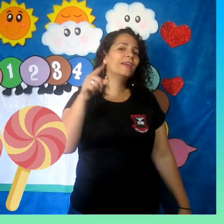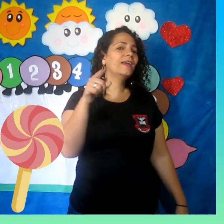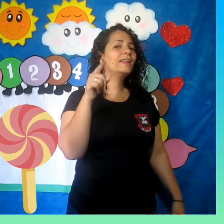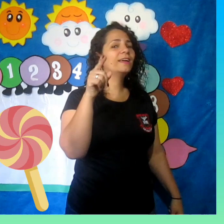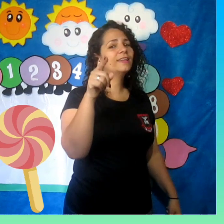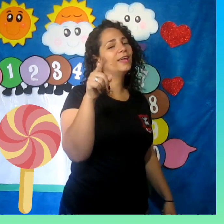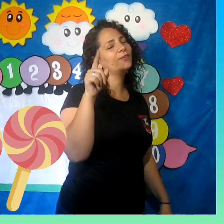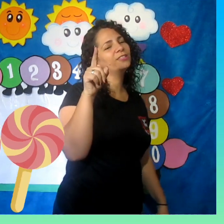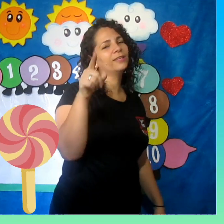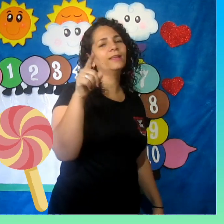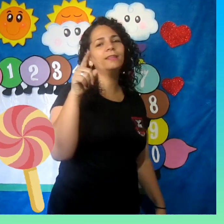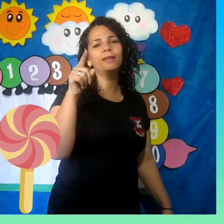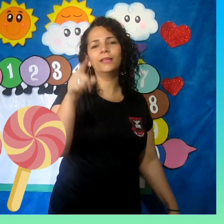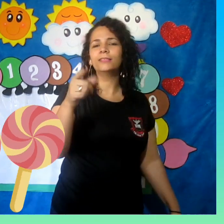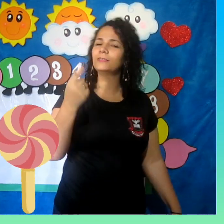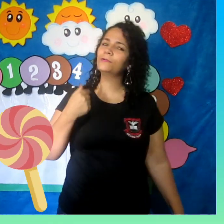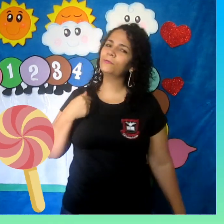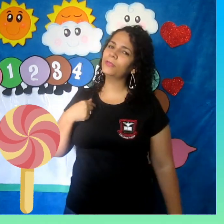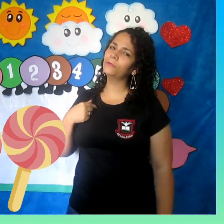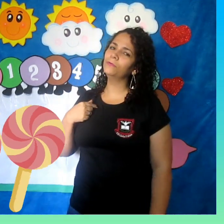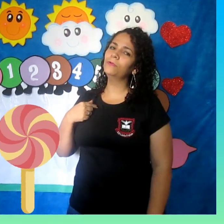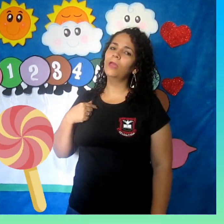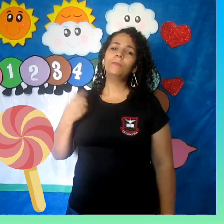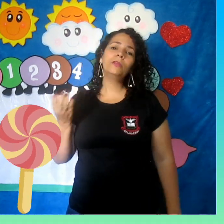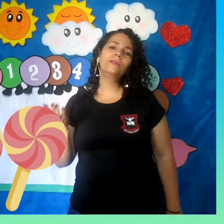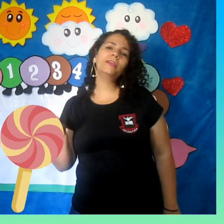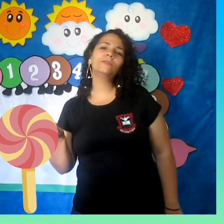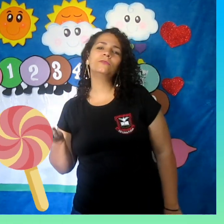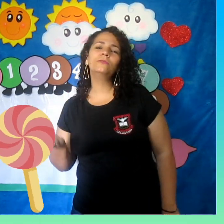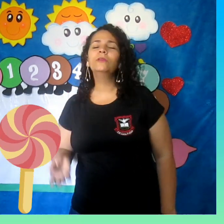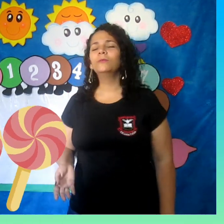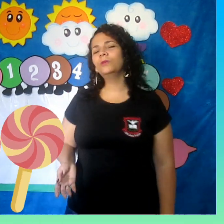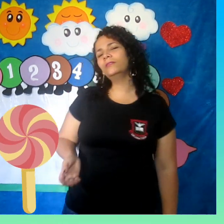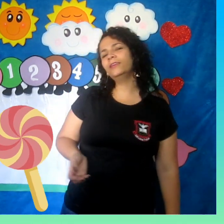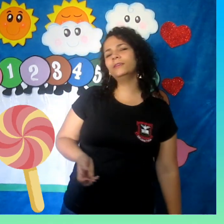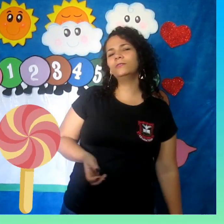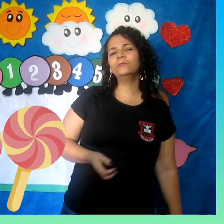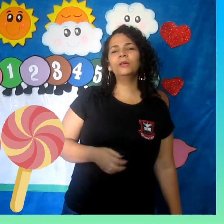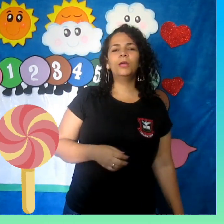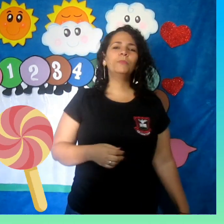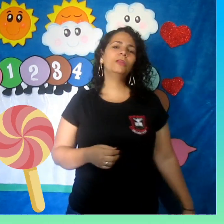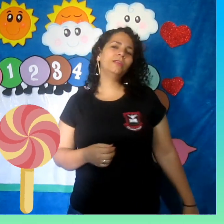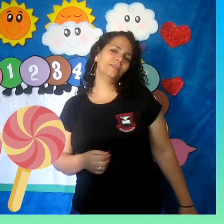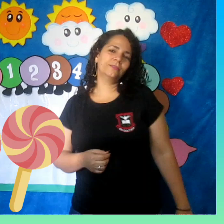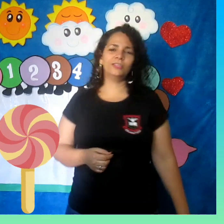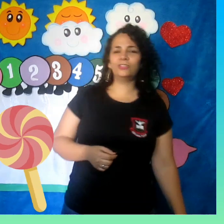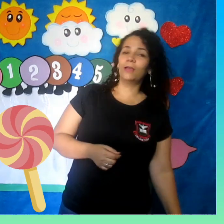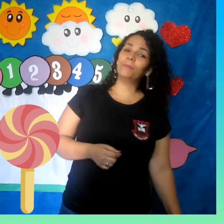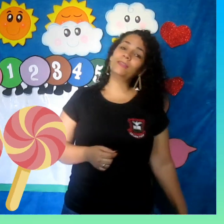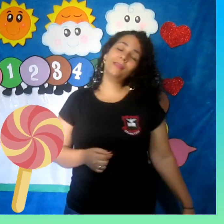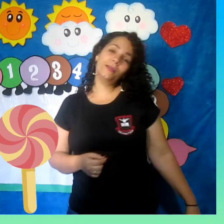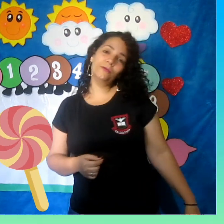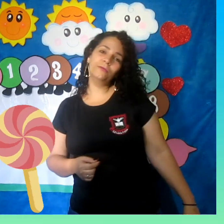ela, quem gosta dela sou eu Pirulito, pirulito, pirulito que já bateu,